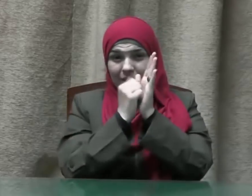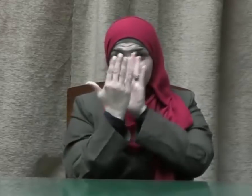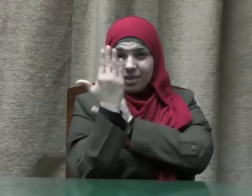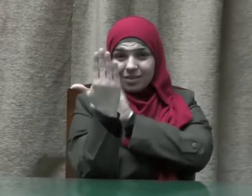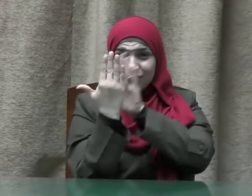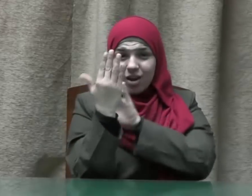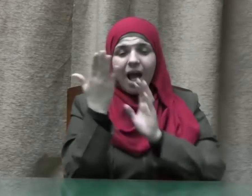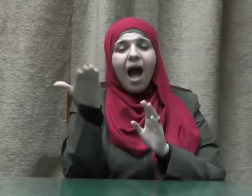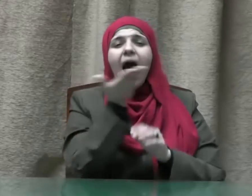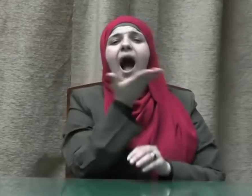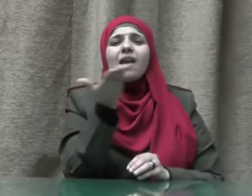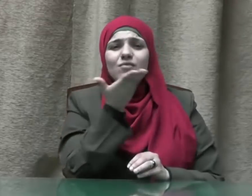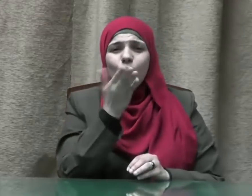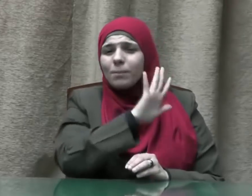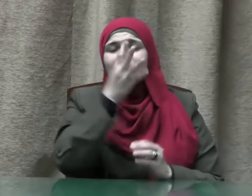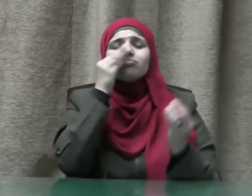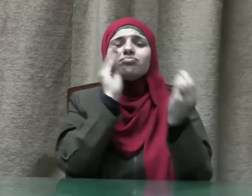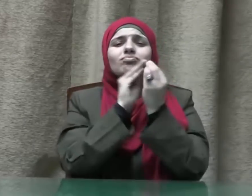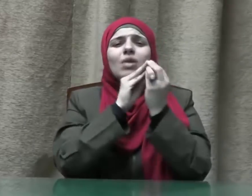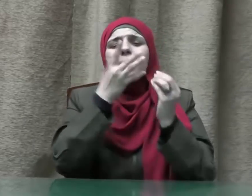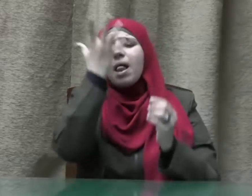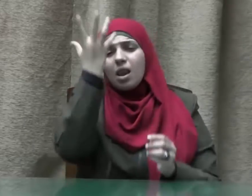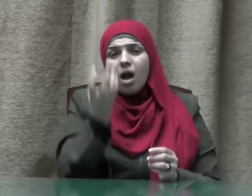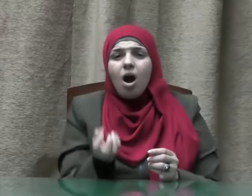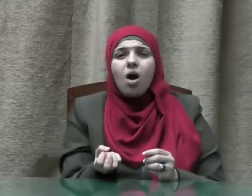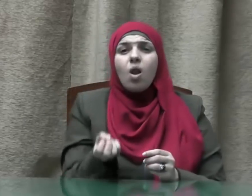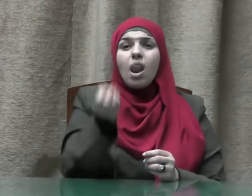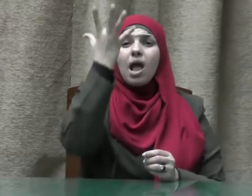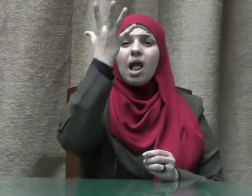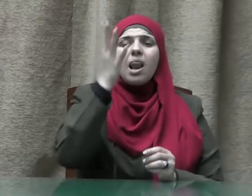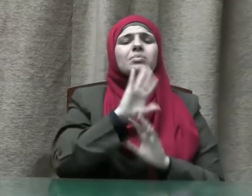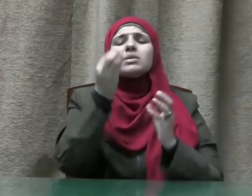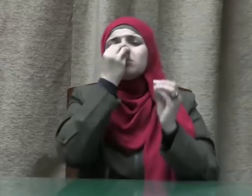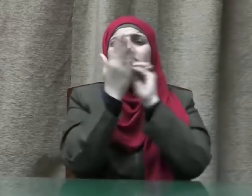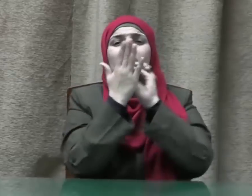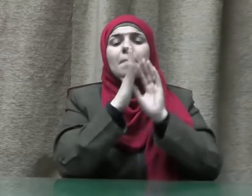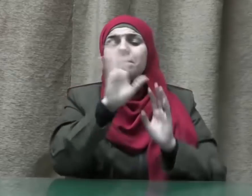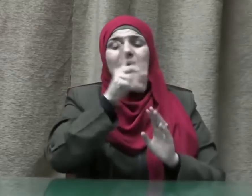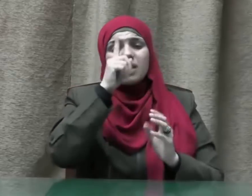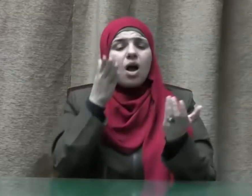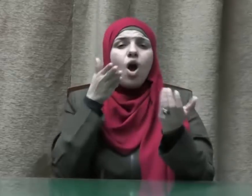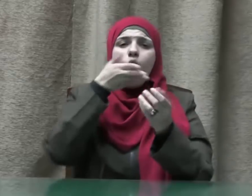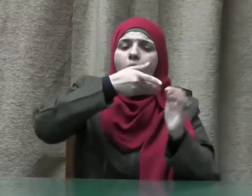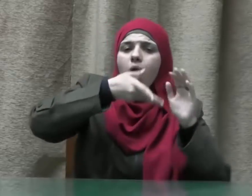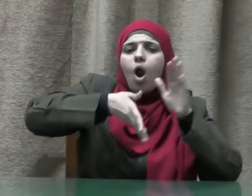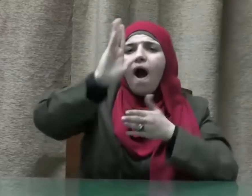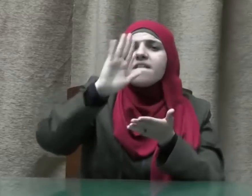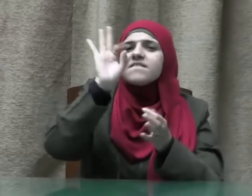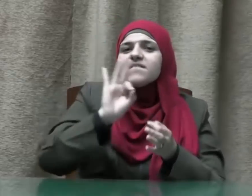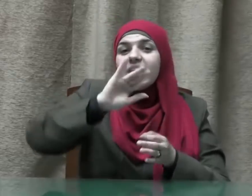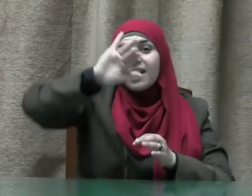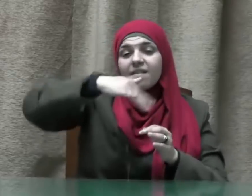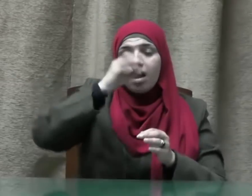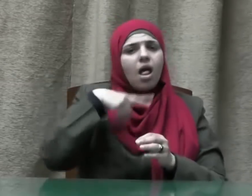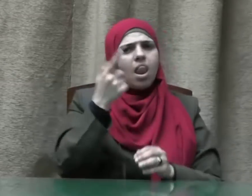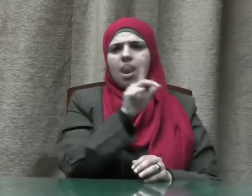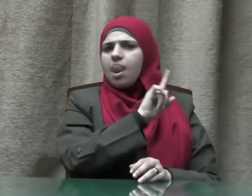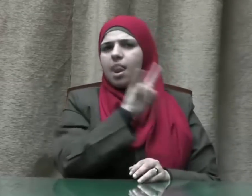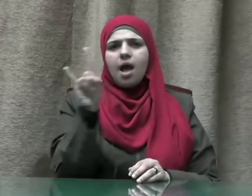الذي تعرف ليله ونهاره ومدخله ومخرجه قال لا قال